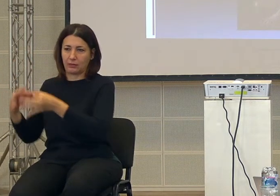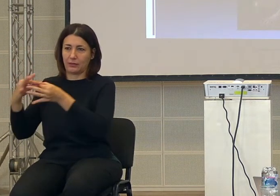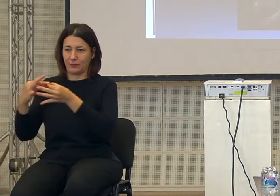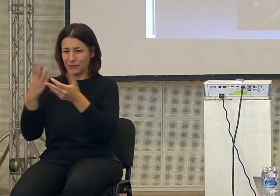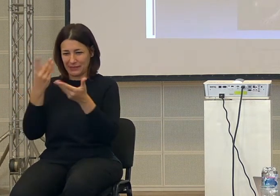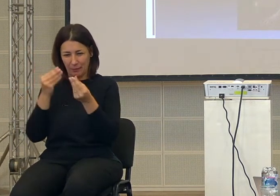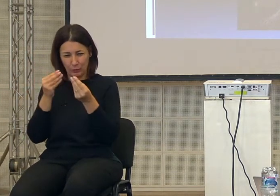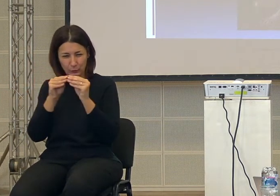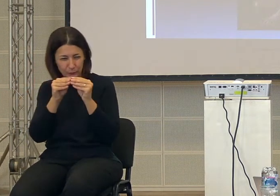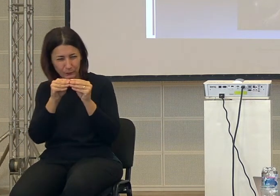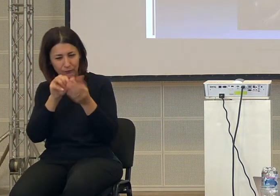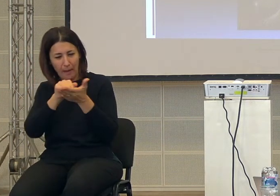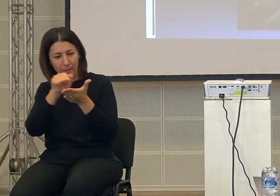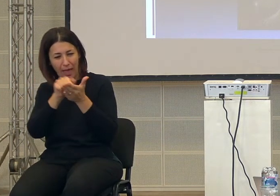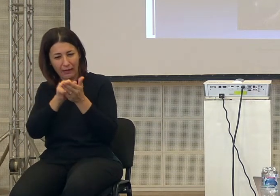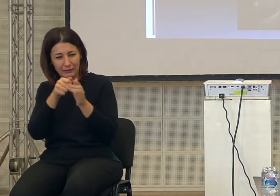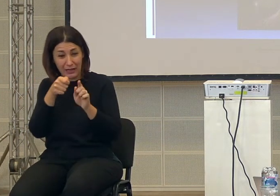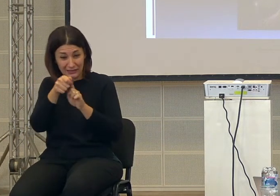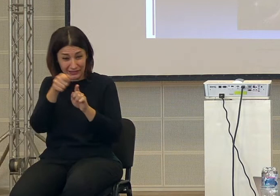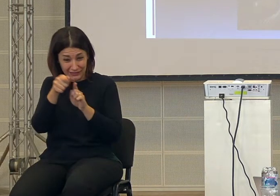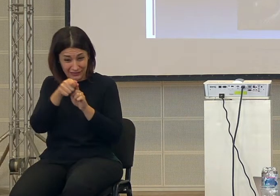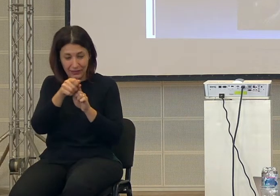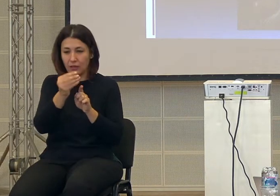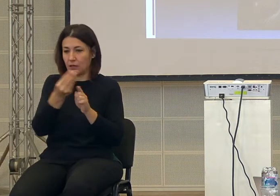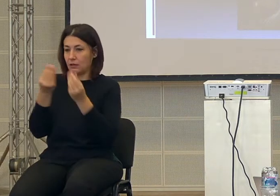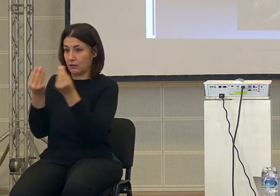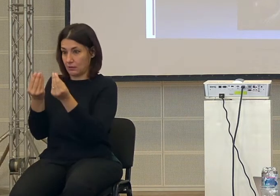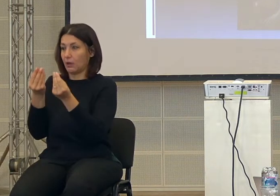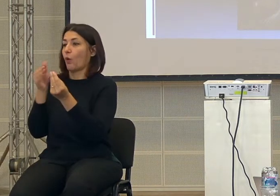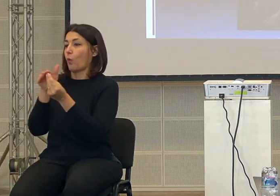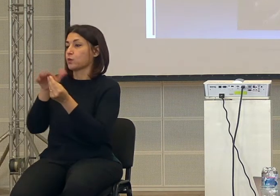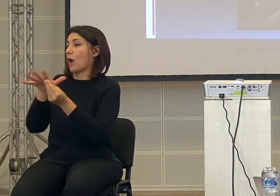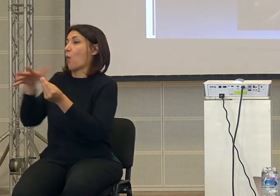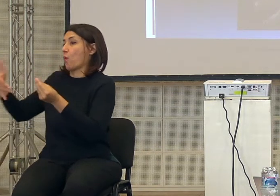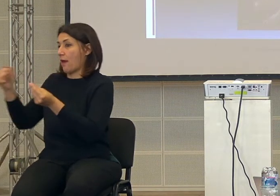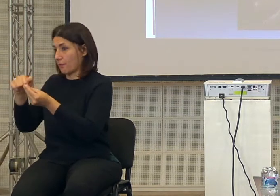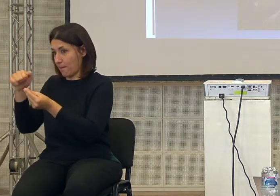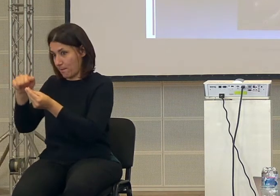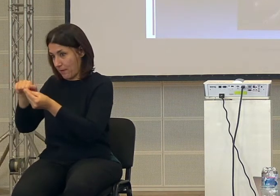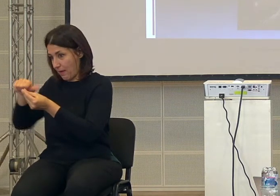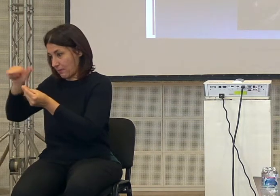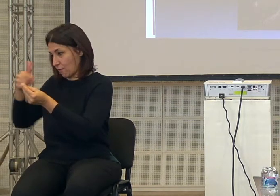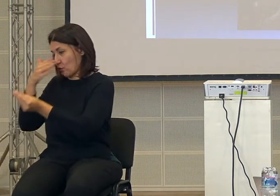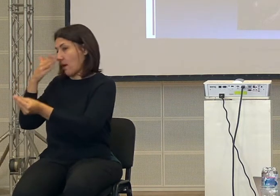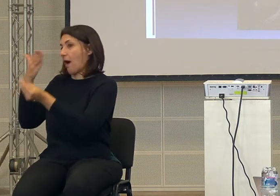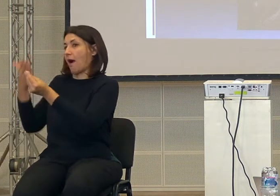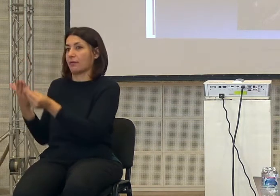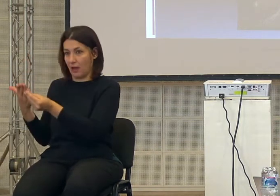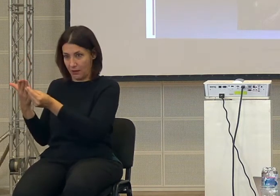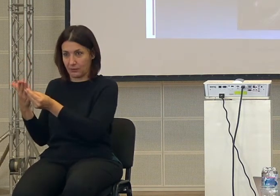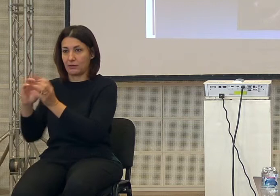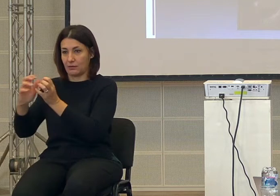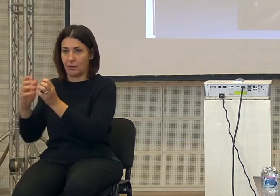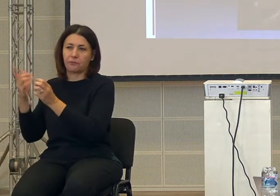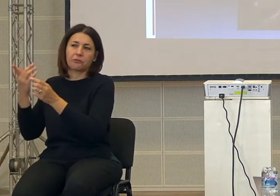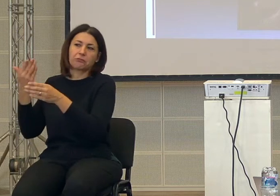pietra per scheggiare una pietra e adattarla alla forma che gli serviva, ed erano forme per